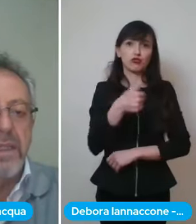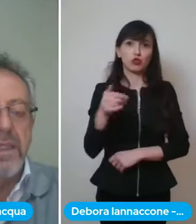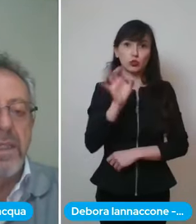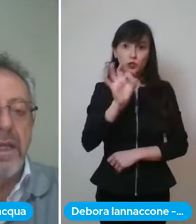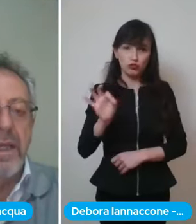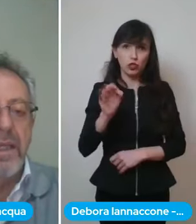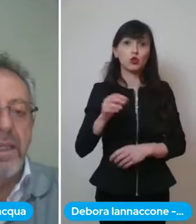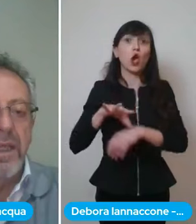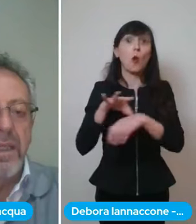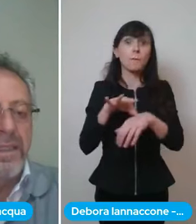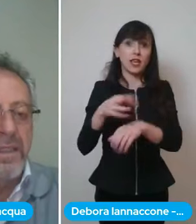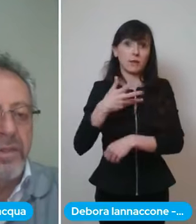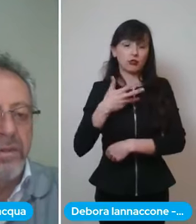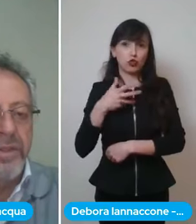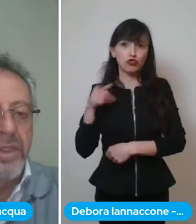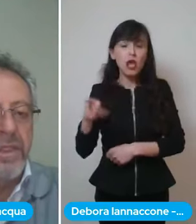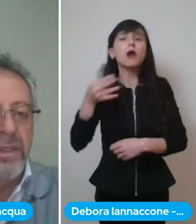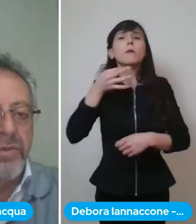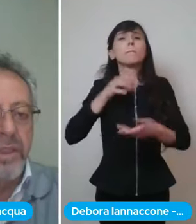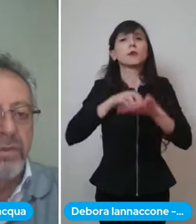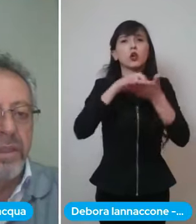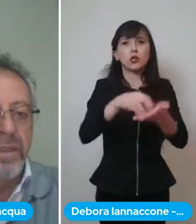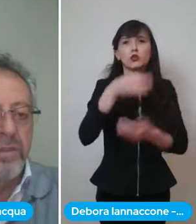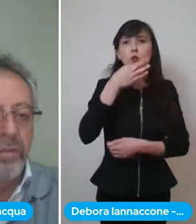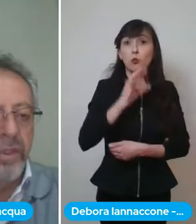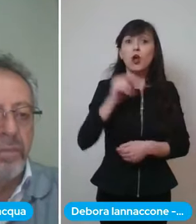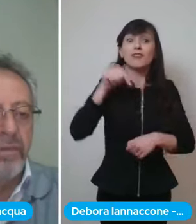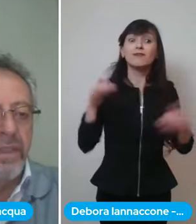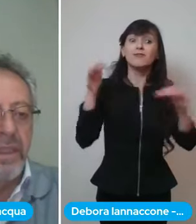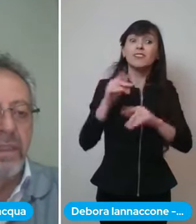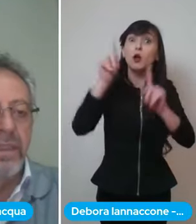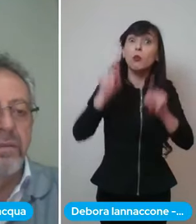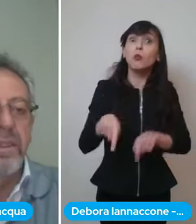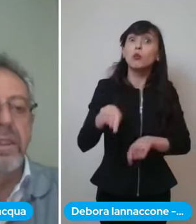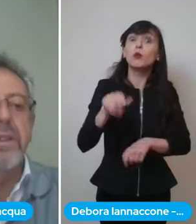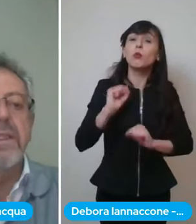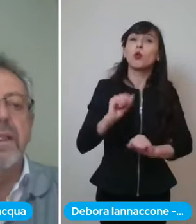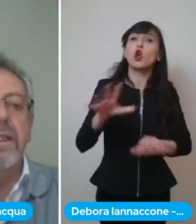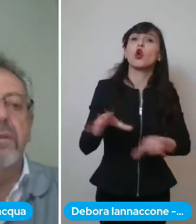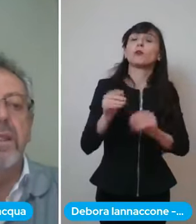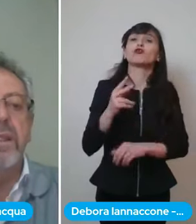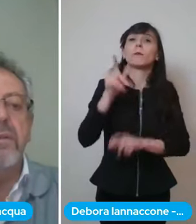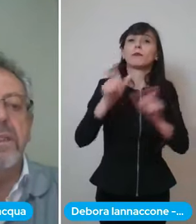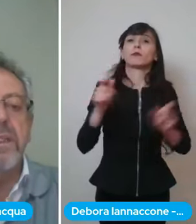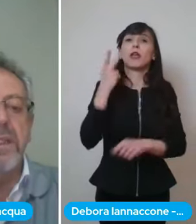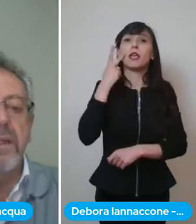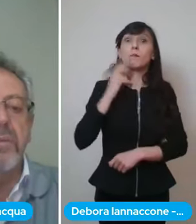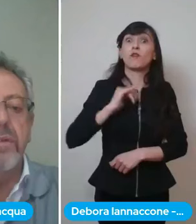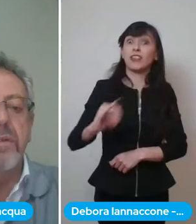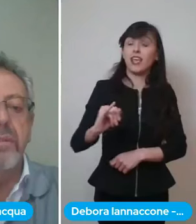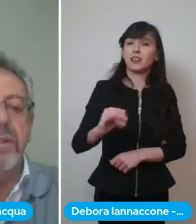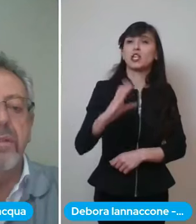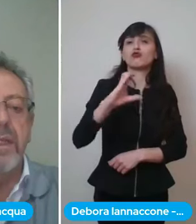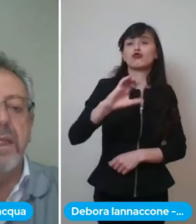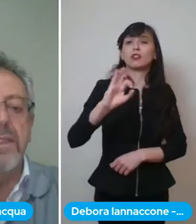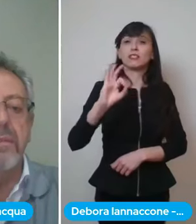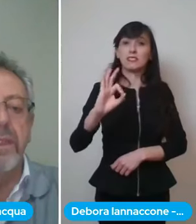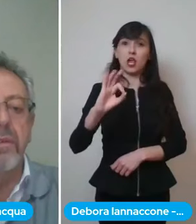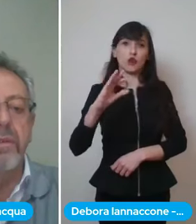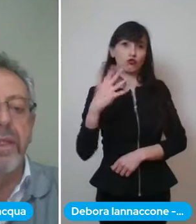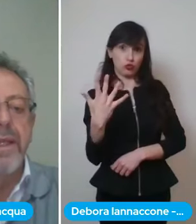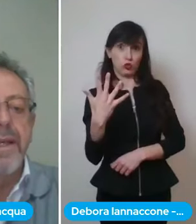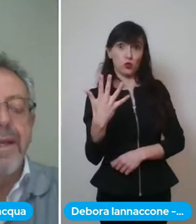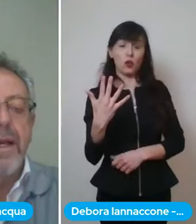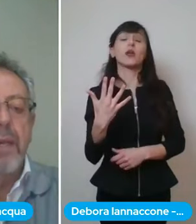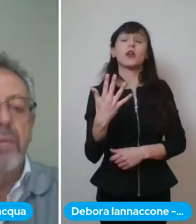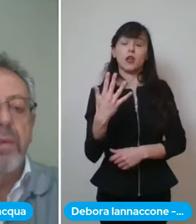prenotarsi e anche chi ha le senzioni C05 che sono gli provedenti, quindi queste categorie di questa sera possono prenotarsi